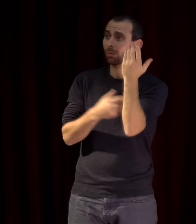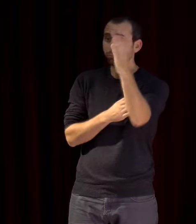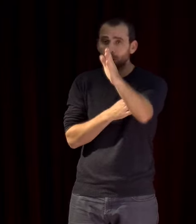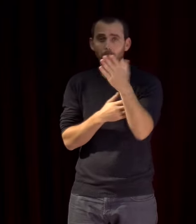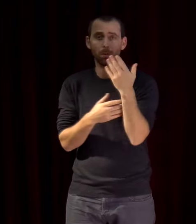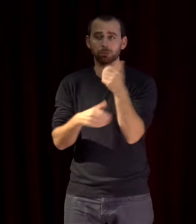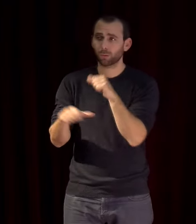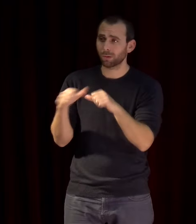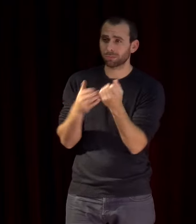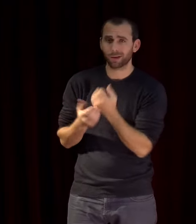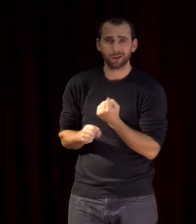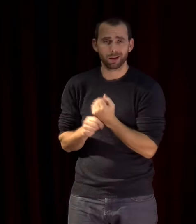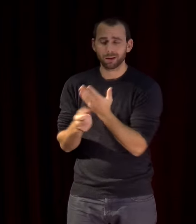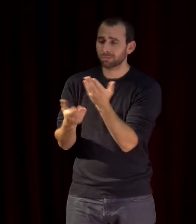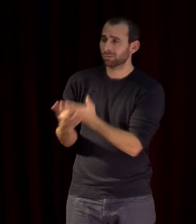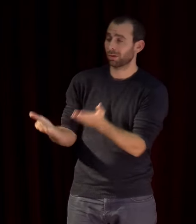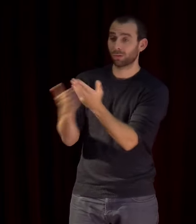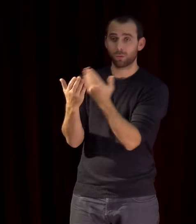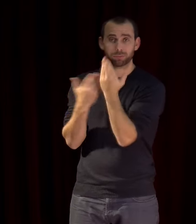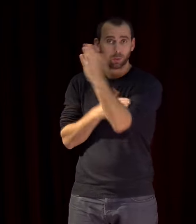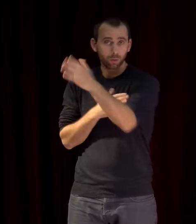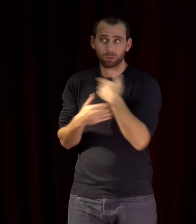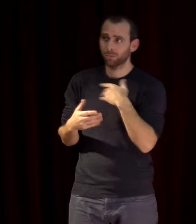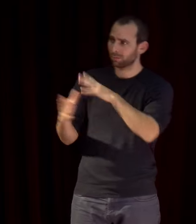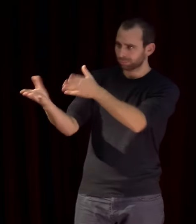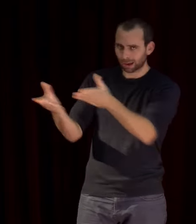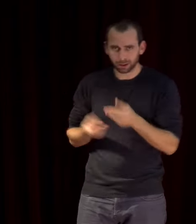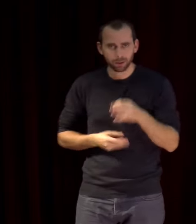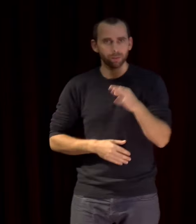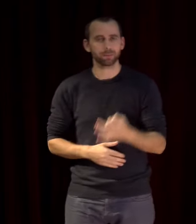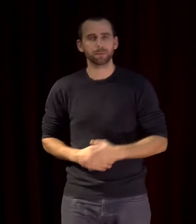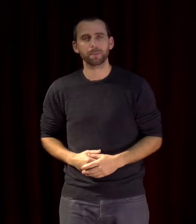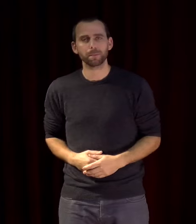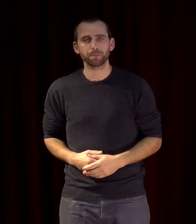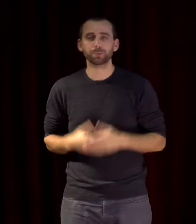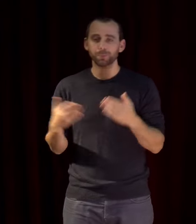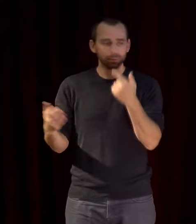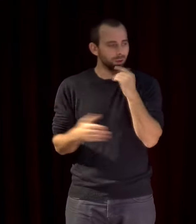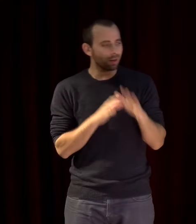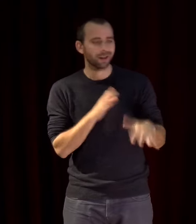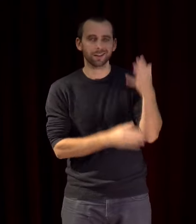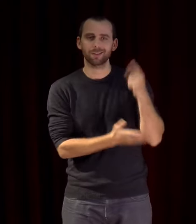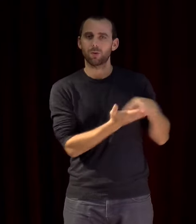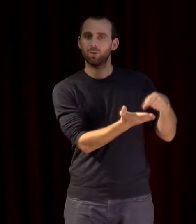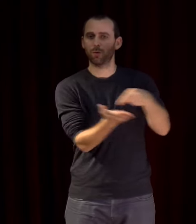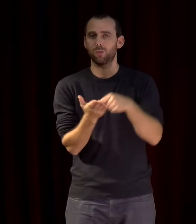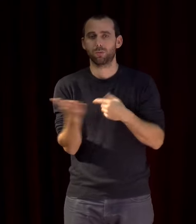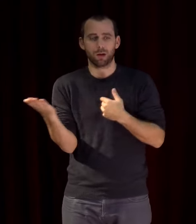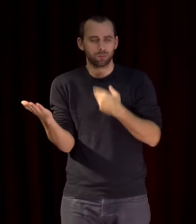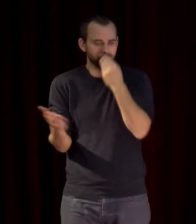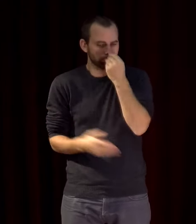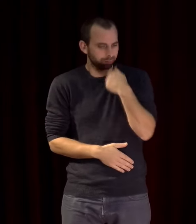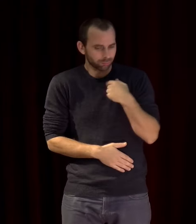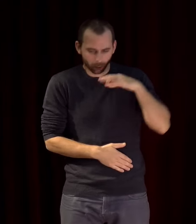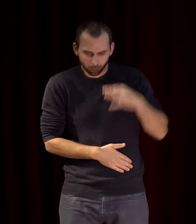'autres conditions que les nôtres. Voilà. Et on estime collectivement avec ces 15 structures qu'on a un devoir d'hospitalité